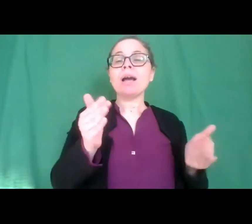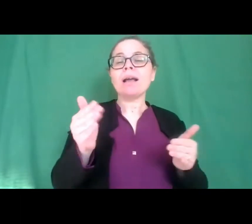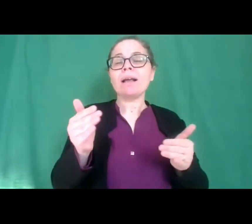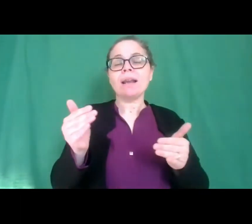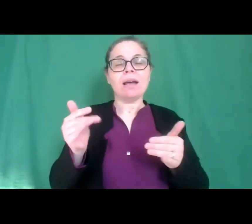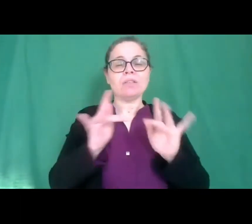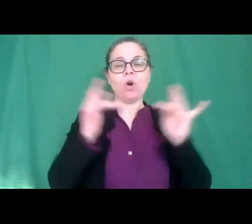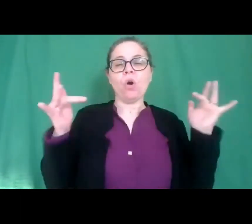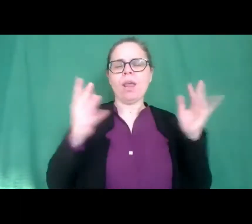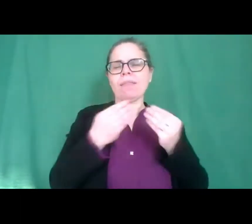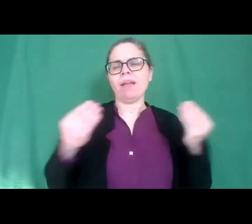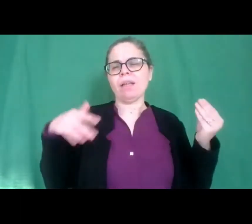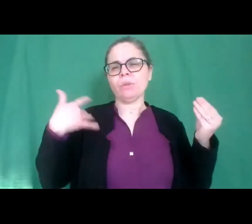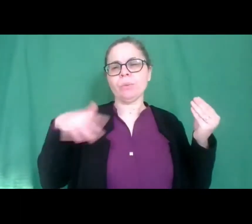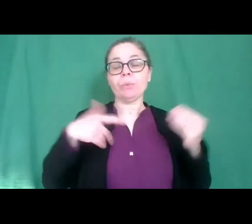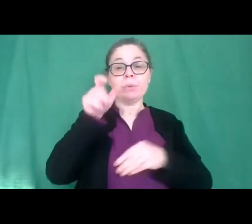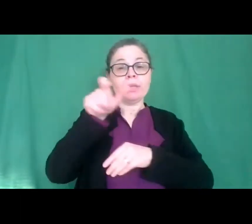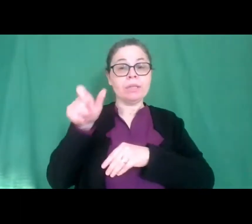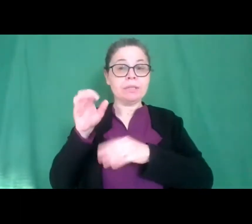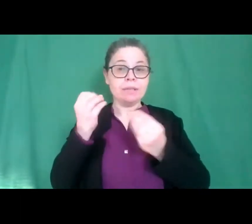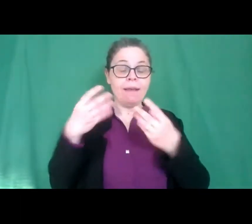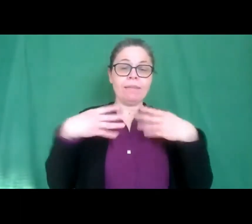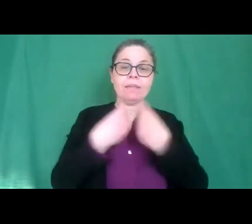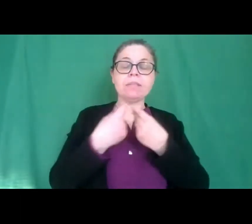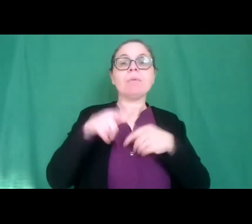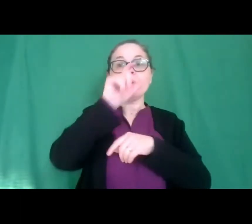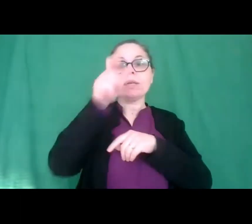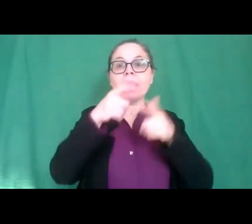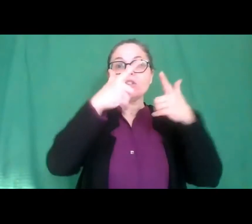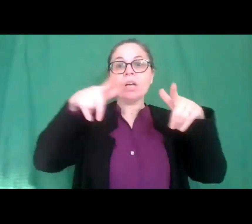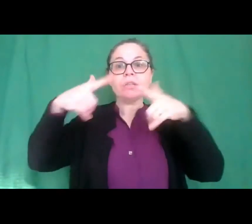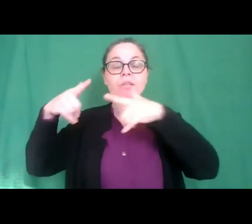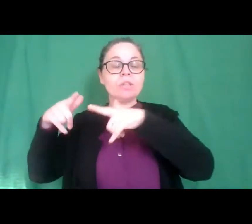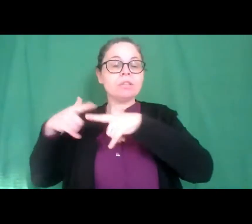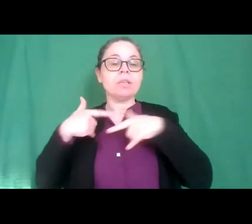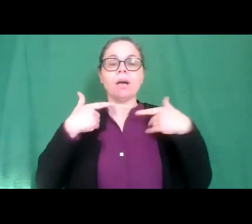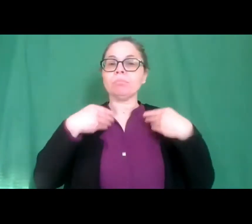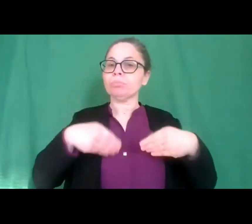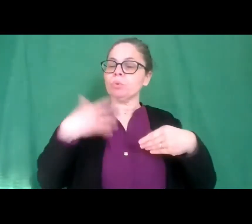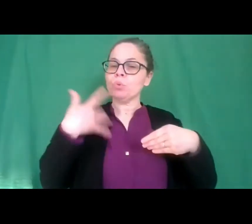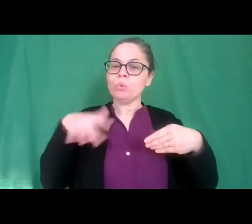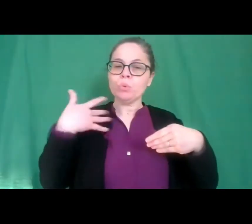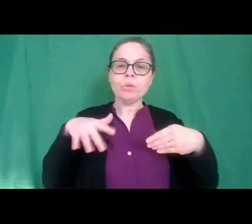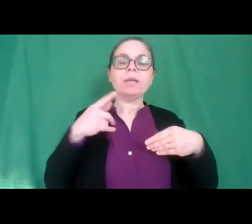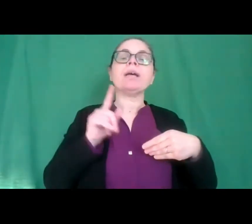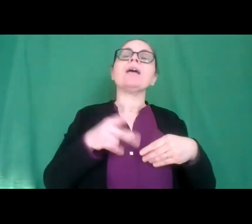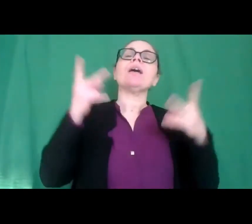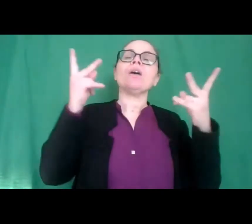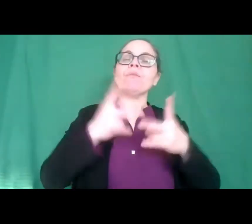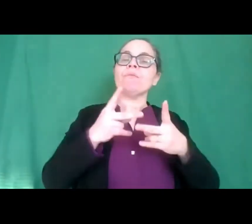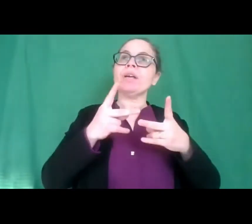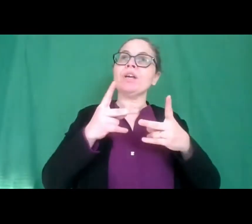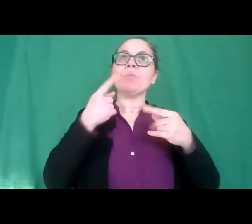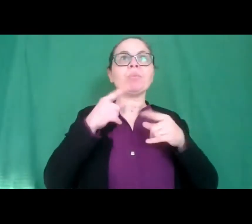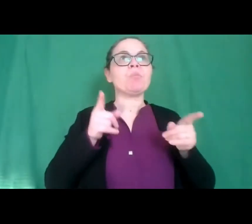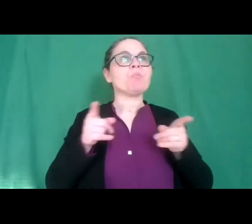studenti con i loro insegnanti da molte città d'italia e questo è l'aspetto più consolante di